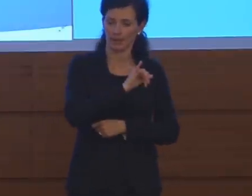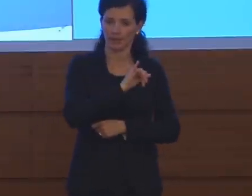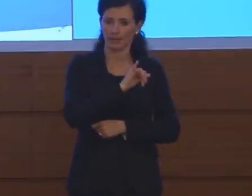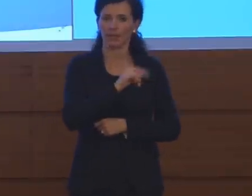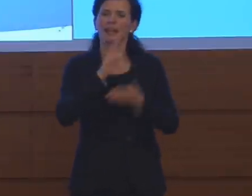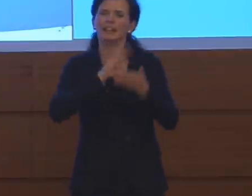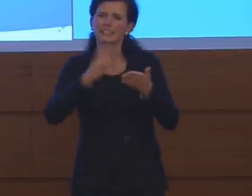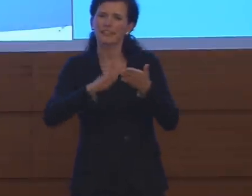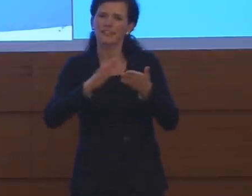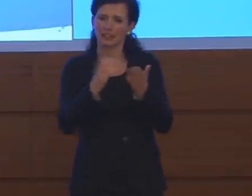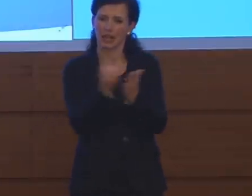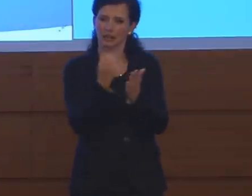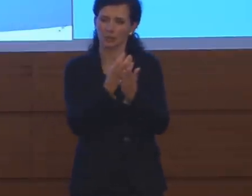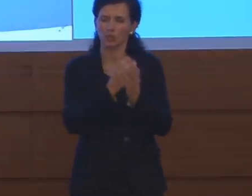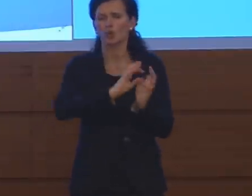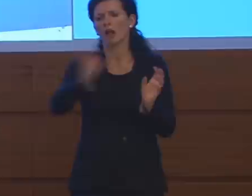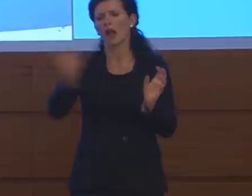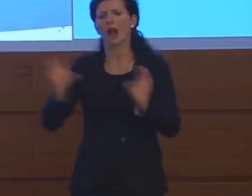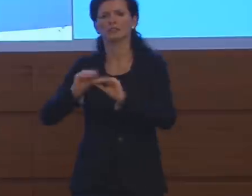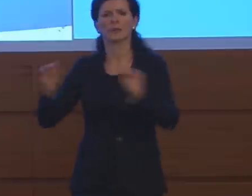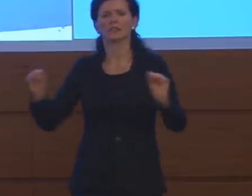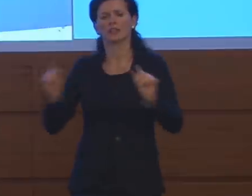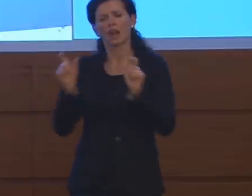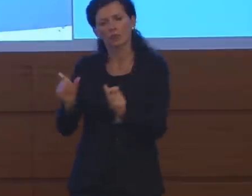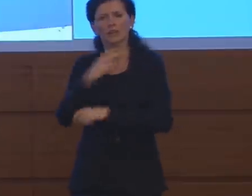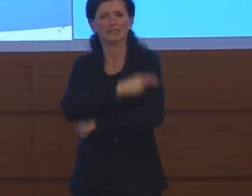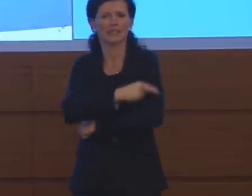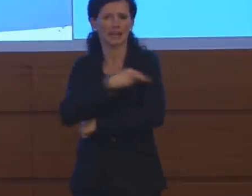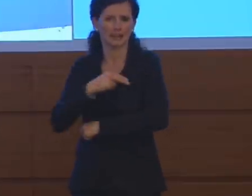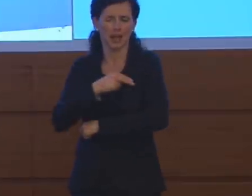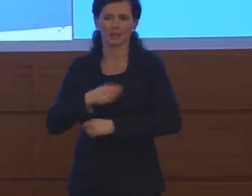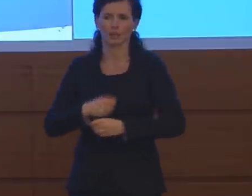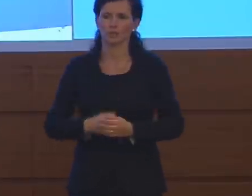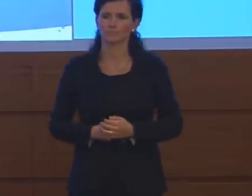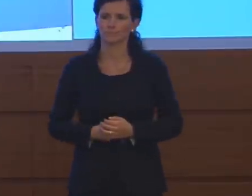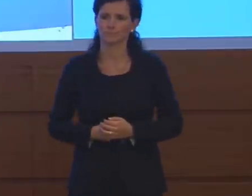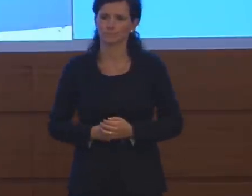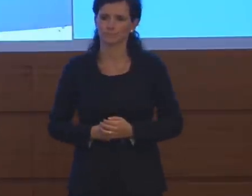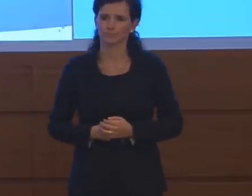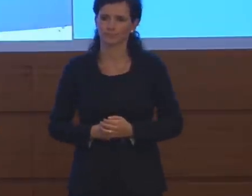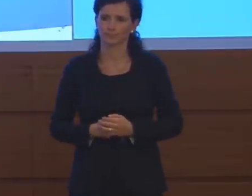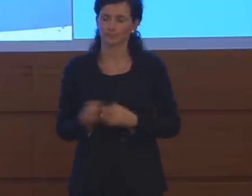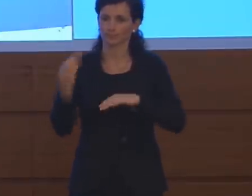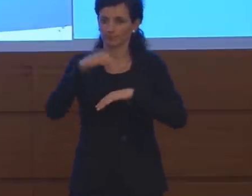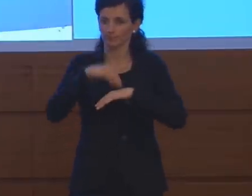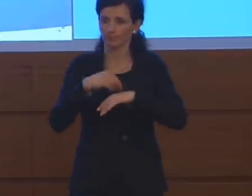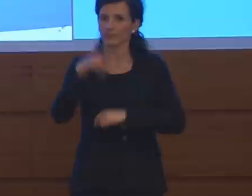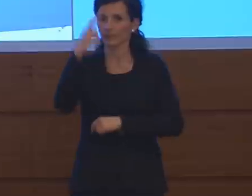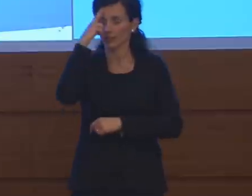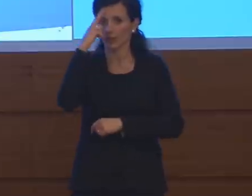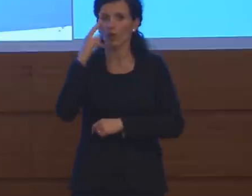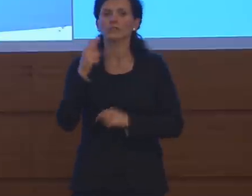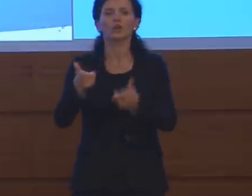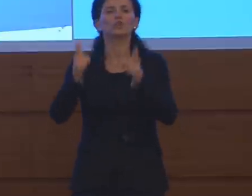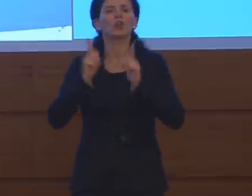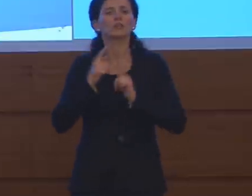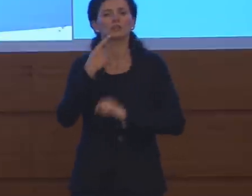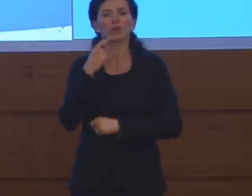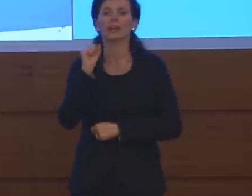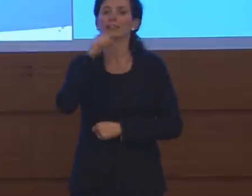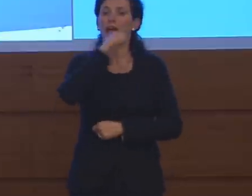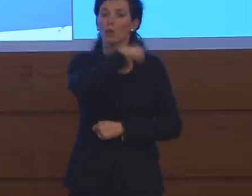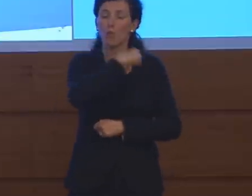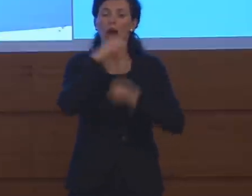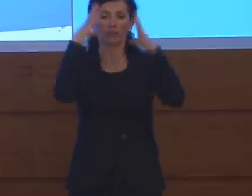disinfettanti e altri materiali sanitari. Voglio ricordare le donazioni di Taiwan, dell'Olanda,